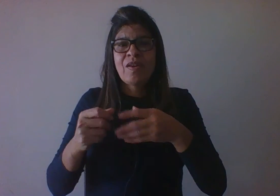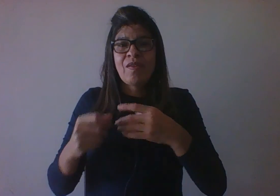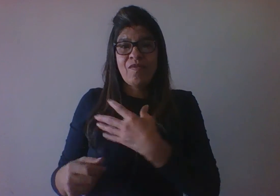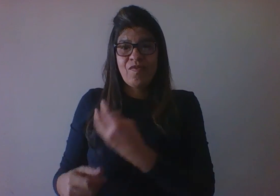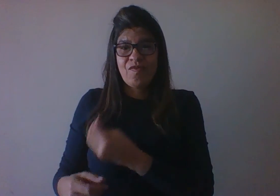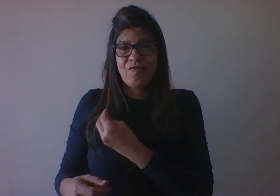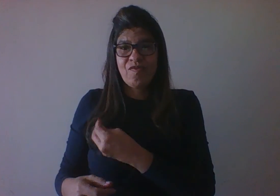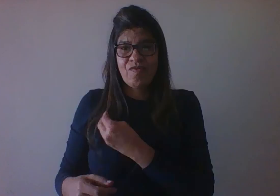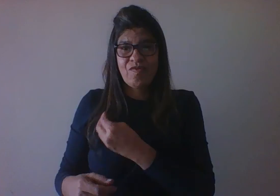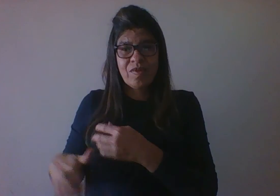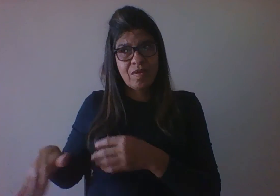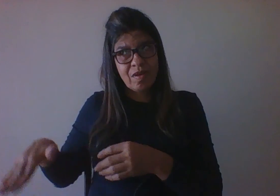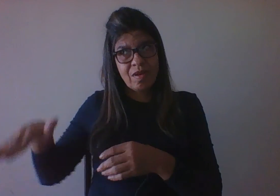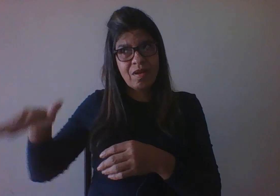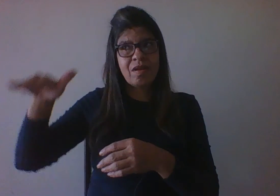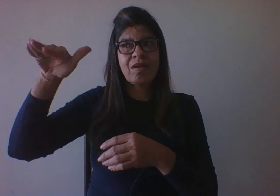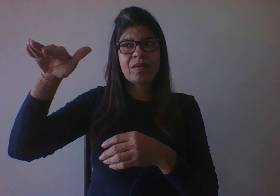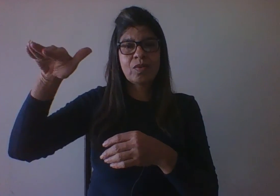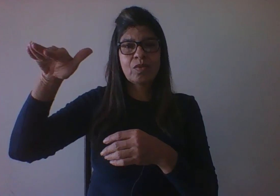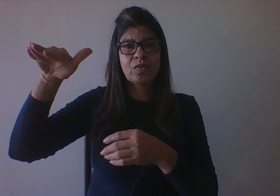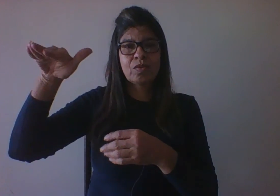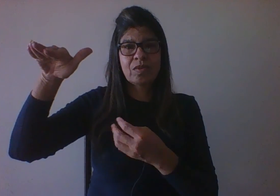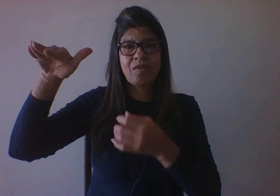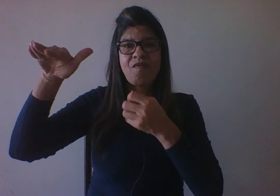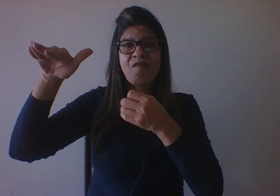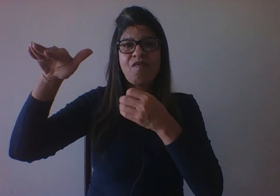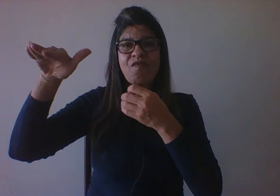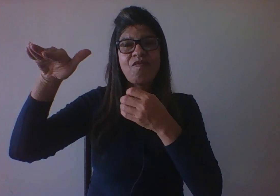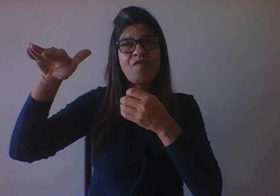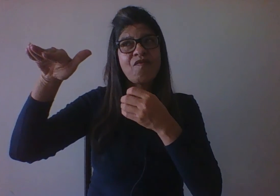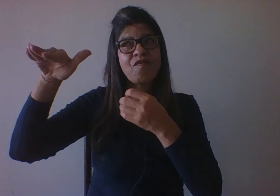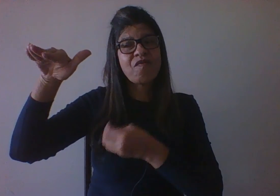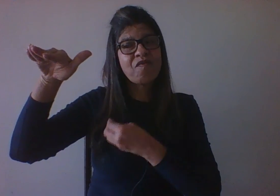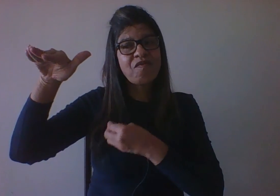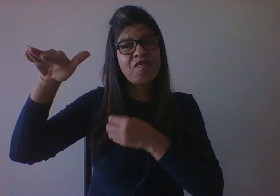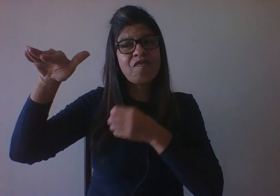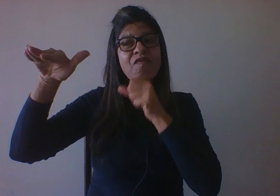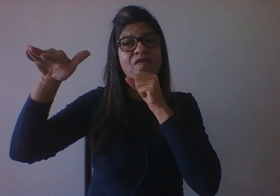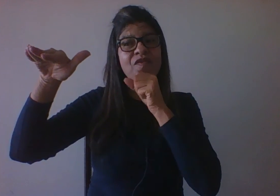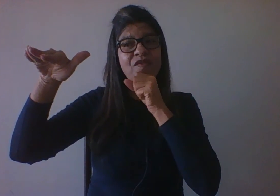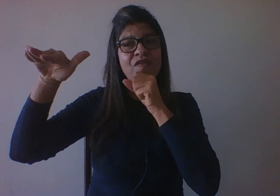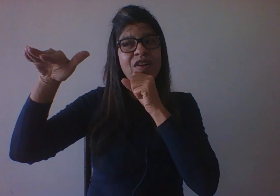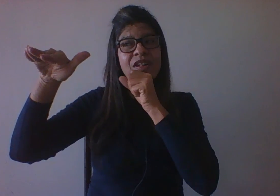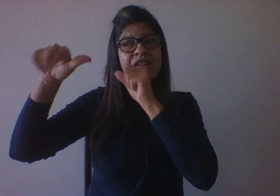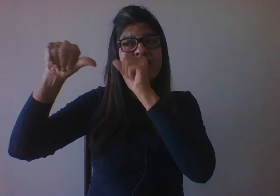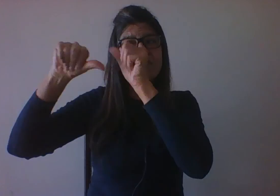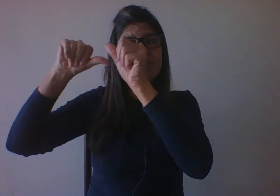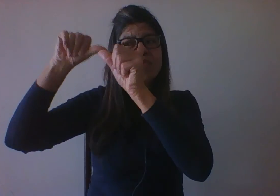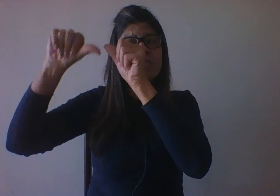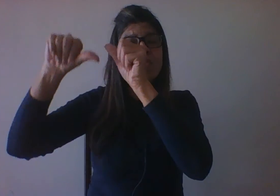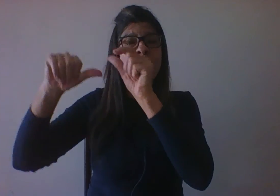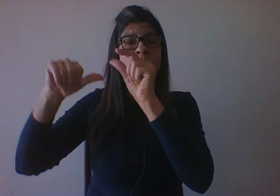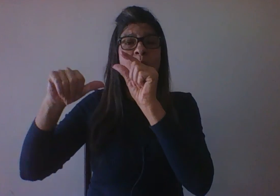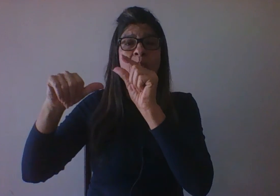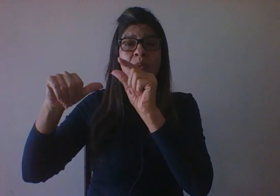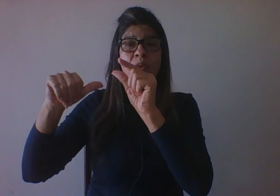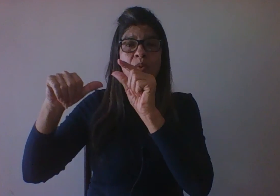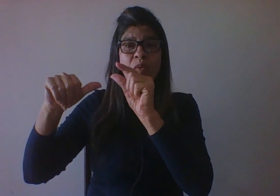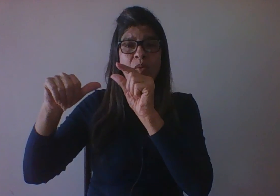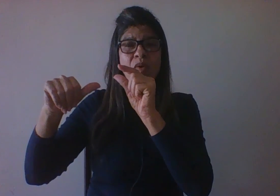Elas só são mais visíveis na infância e durante a adolescência, que é quando se processa a maturação